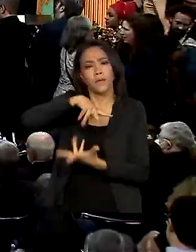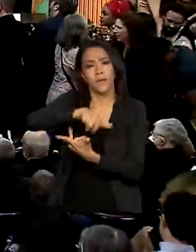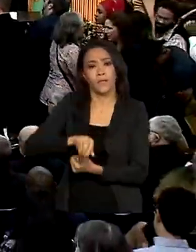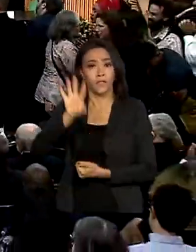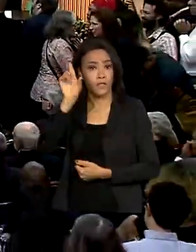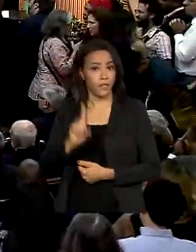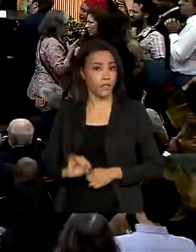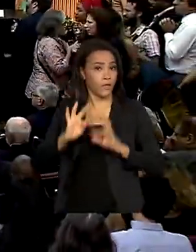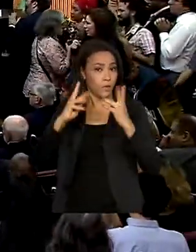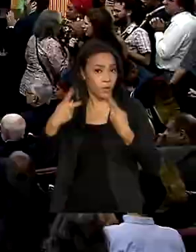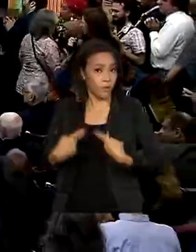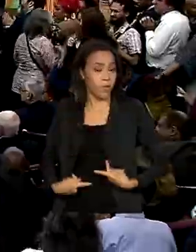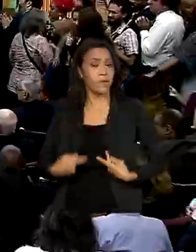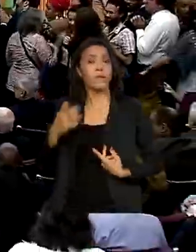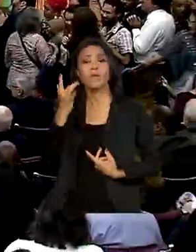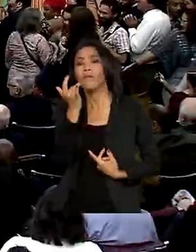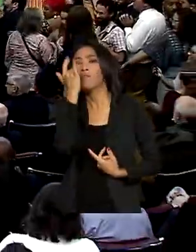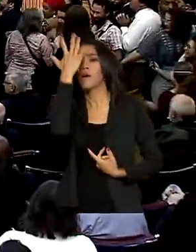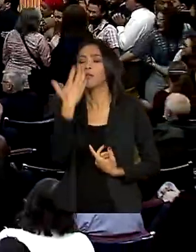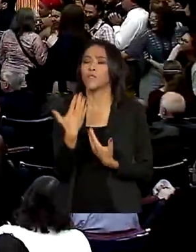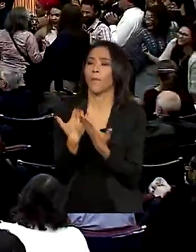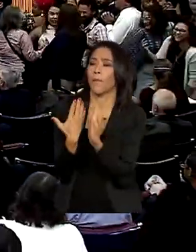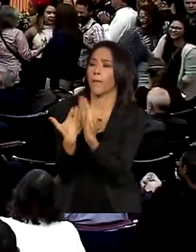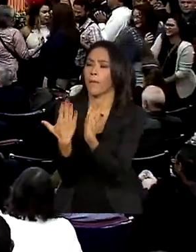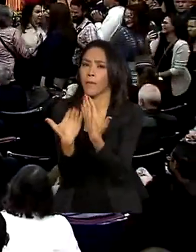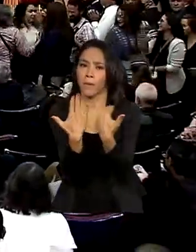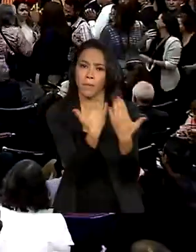direitos humanos para facilitar o diálogo institucional.